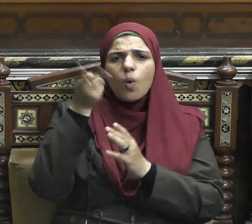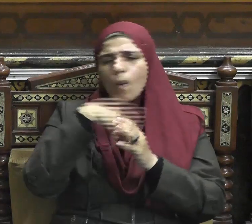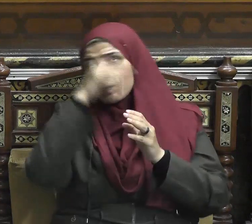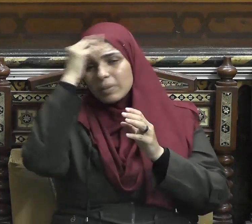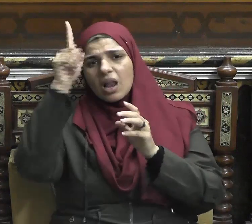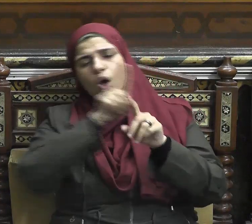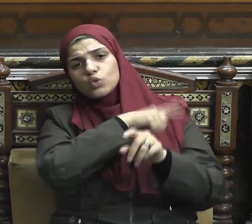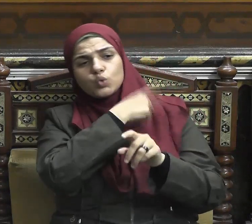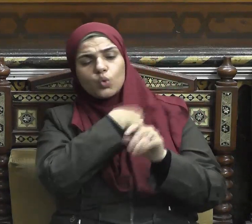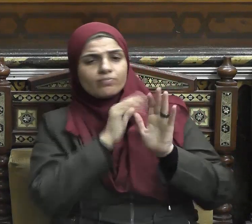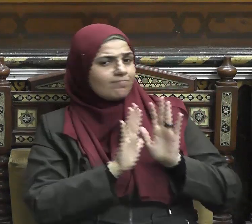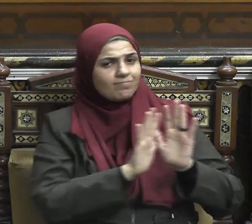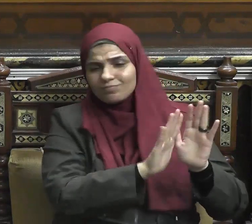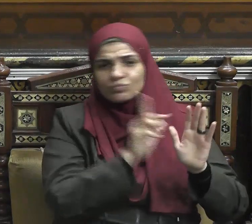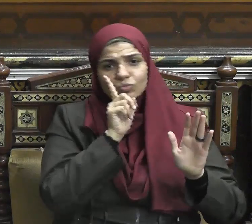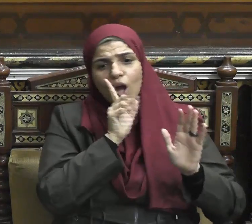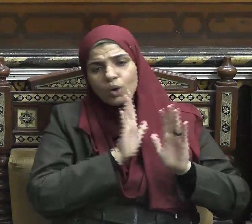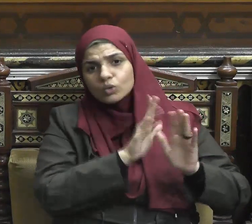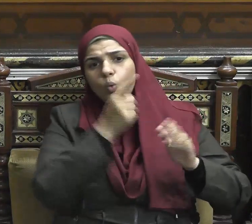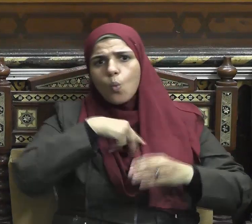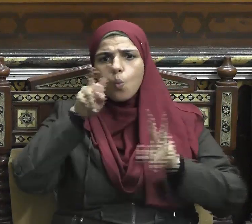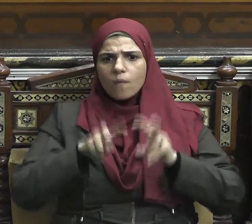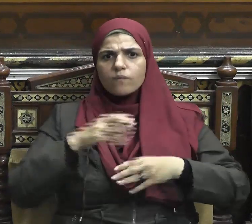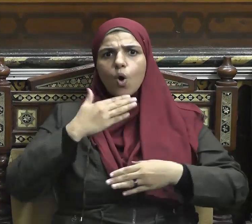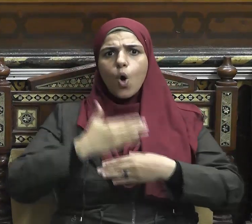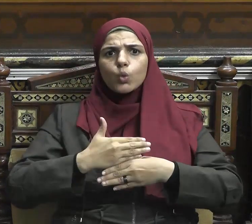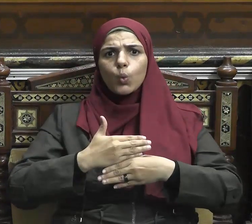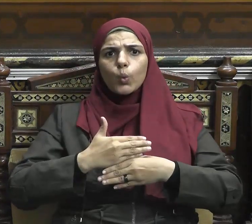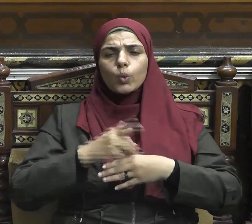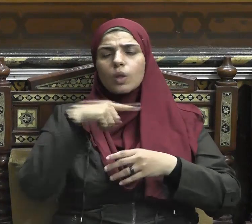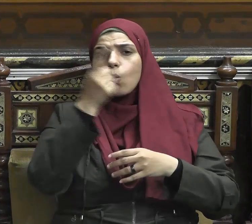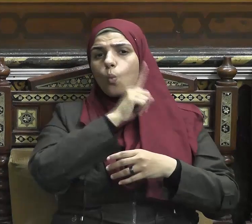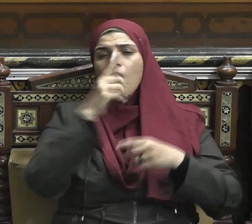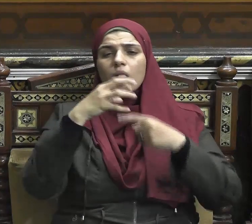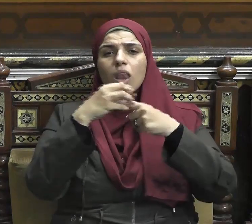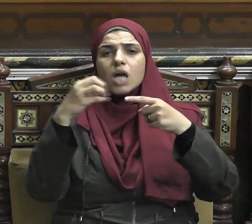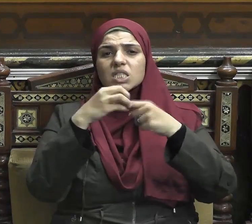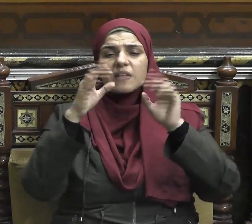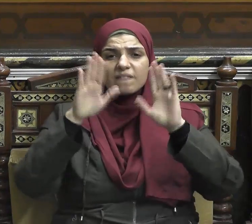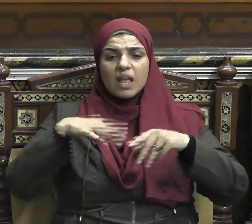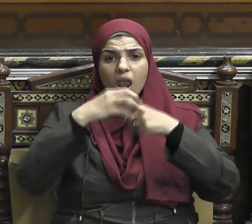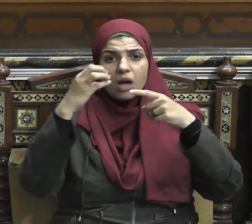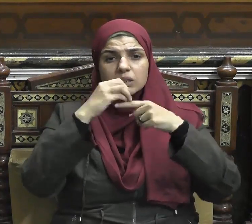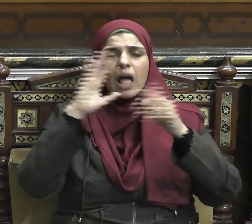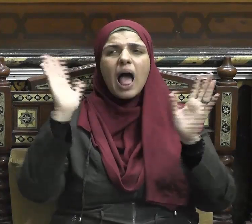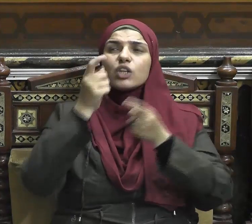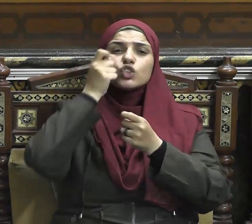عبده ورسوله يسعى في تحقيق هذه الشهادة